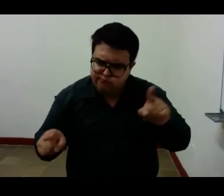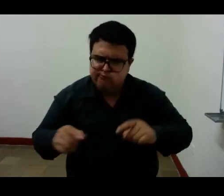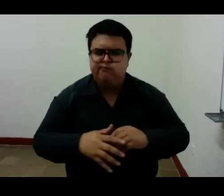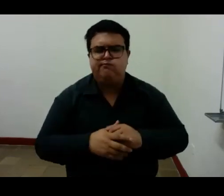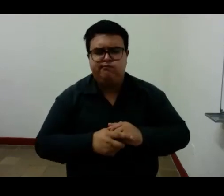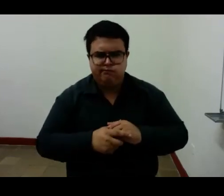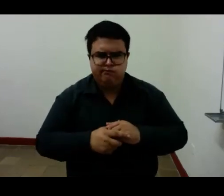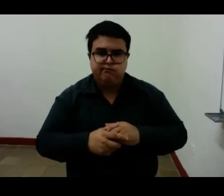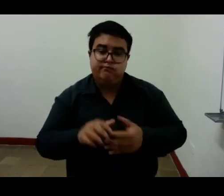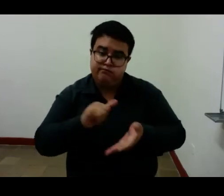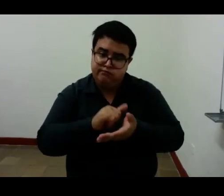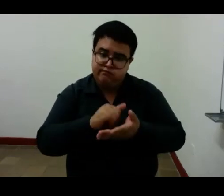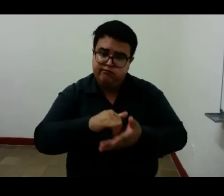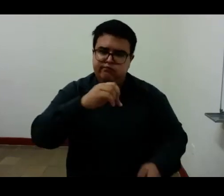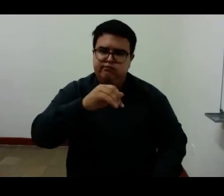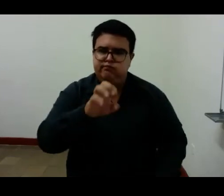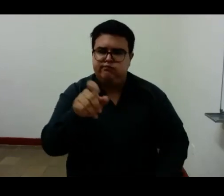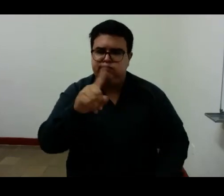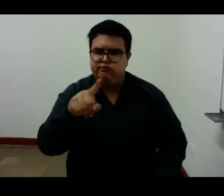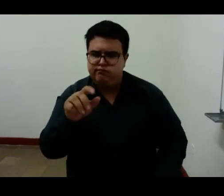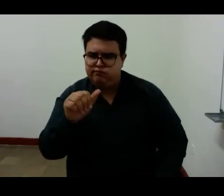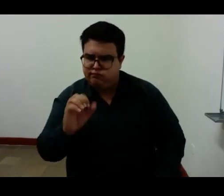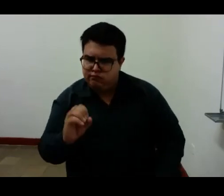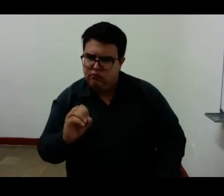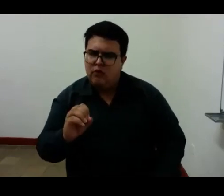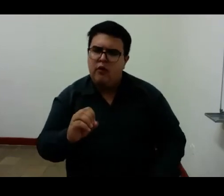Pesóa es el adulto niño